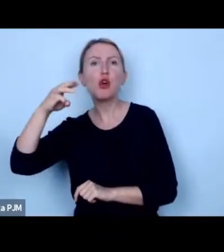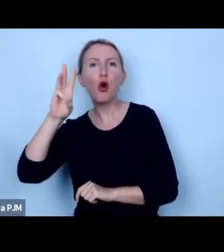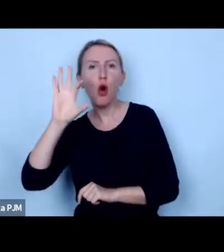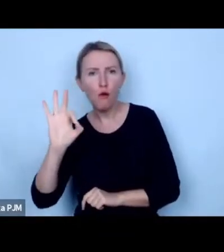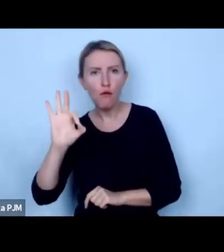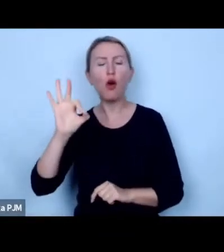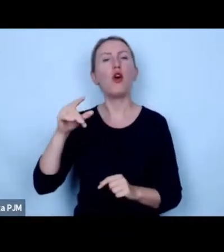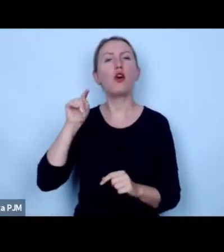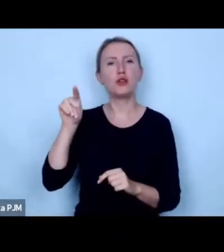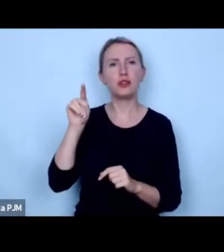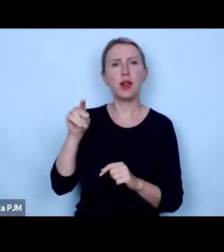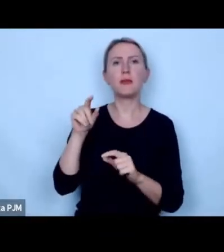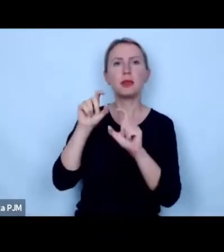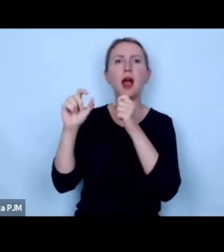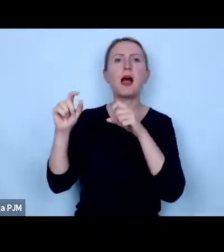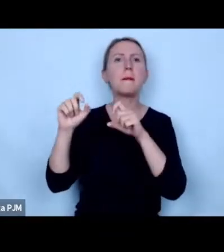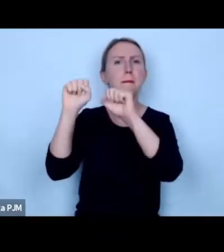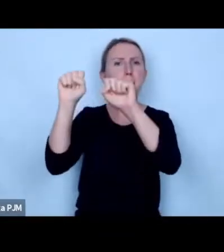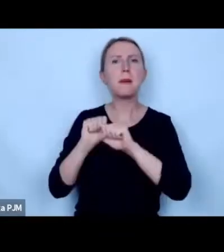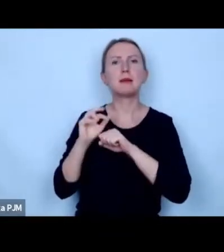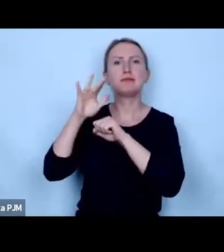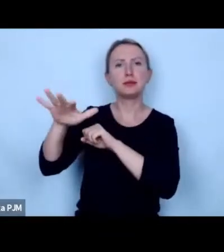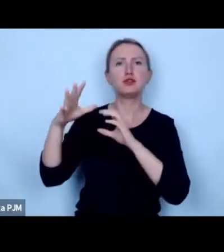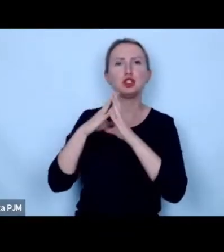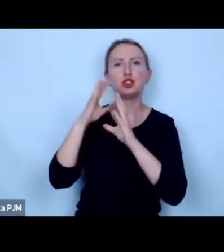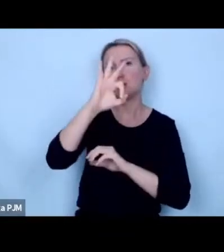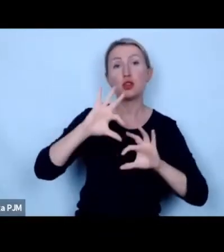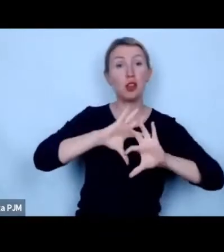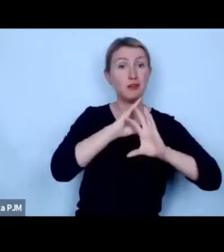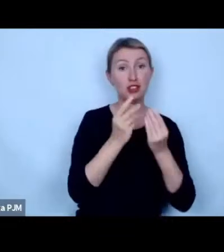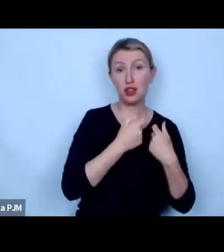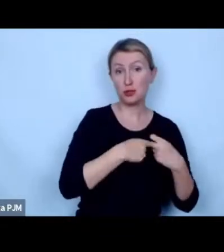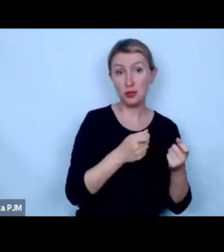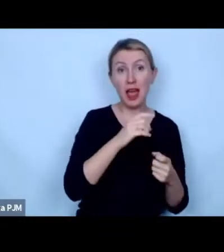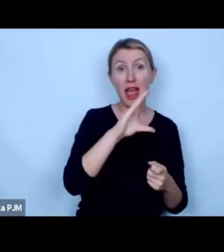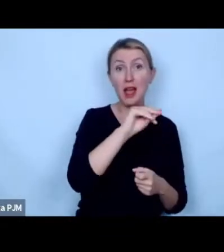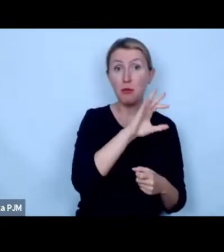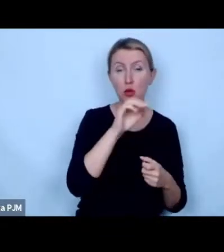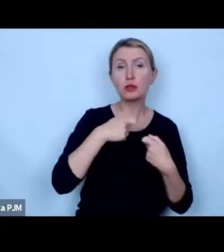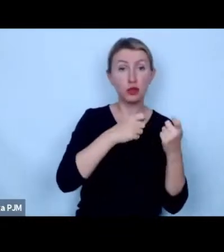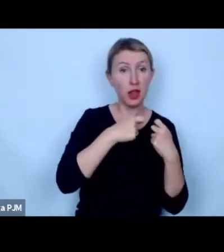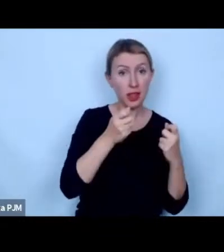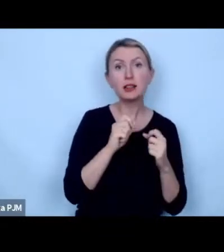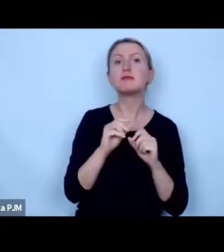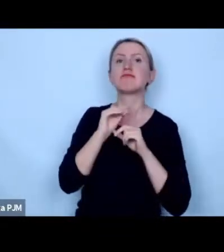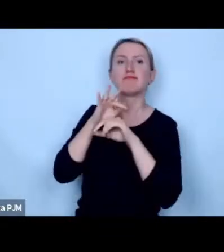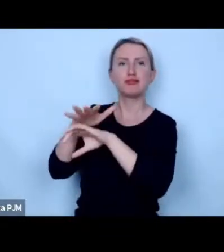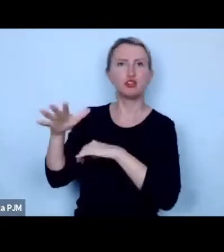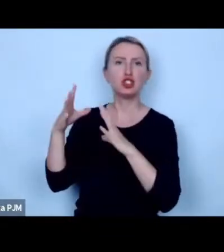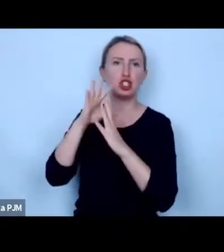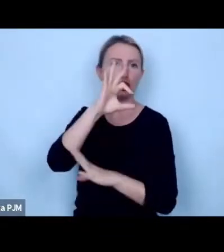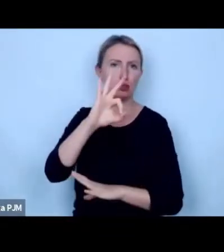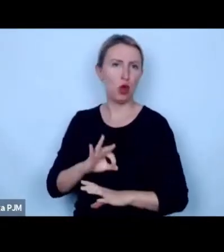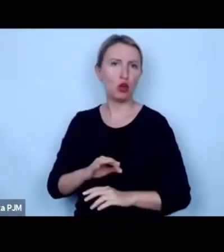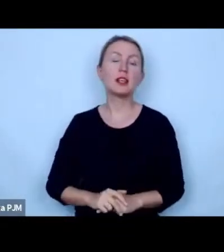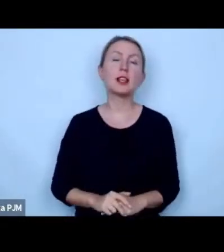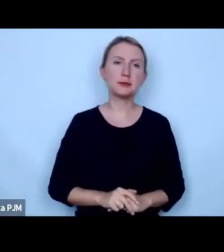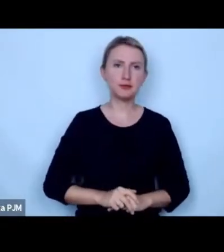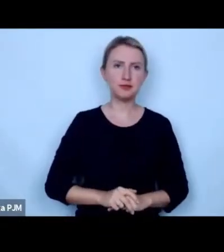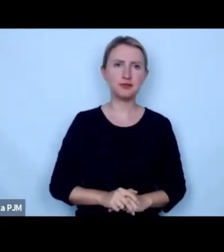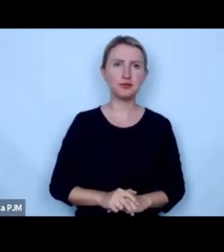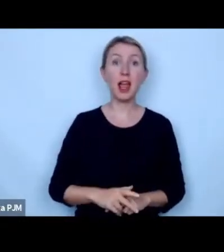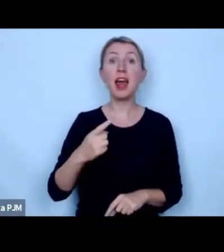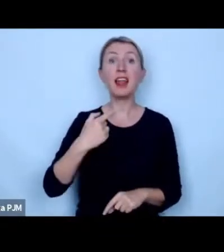które po prostu konto oddajemy 10% zysku ze sprzedaży wszystkich naszych e-booków coś na co też co też